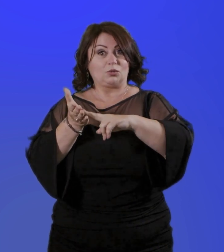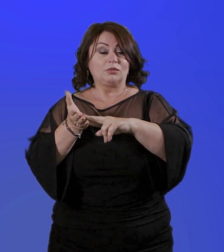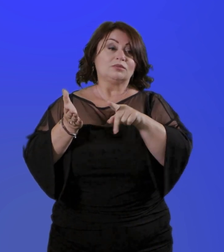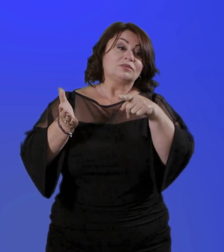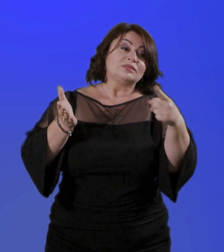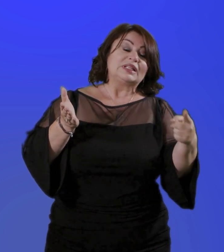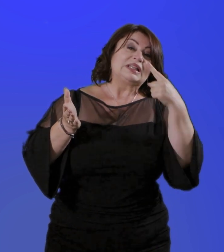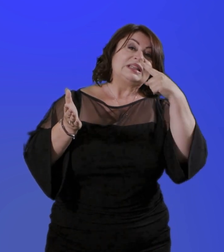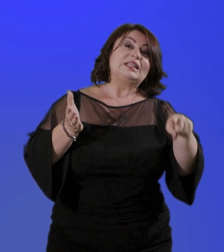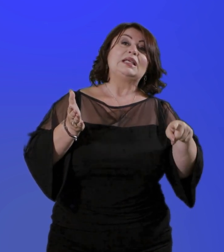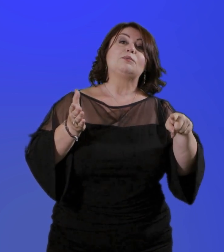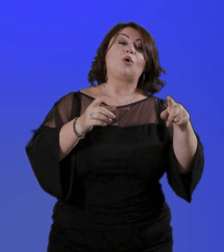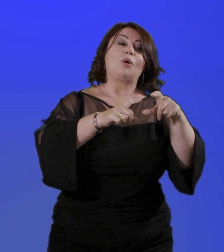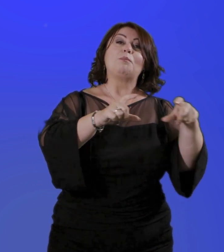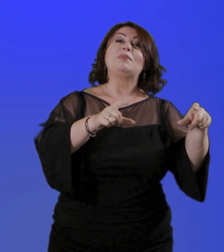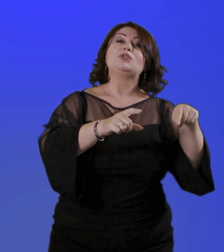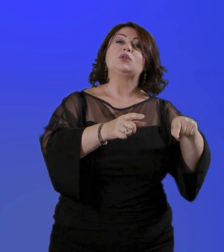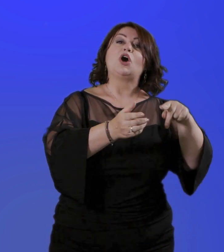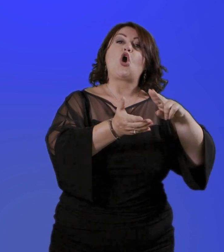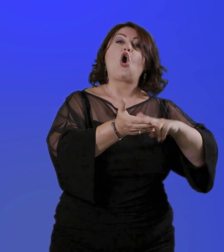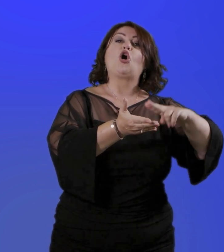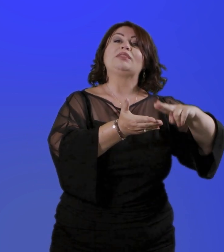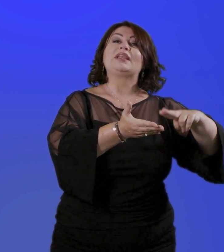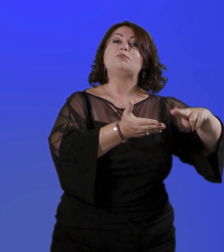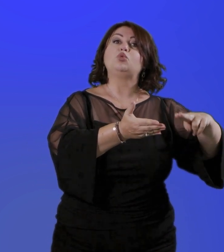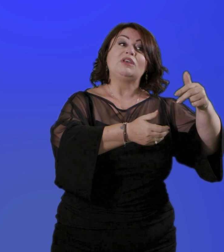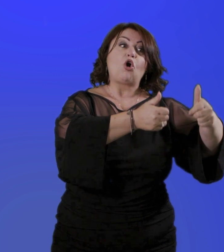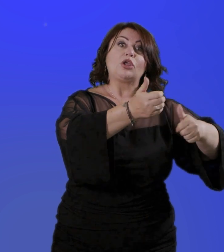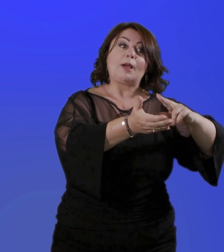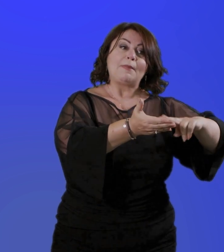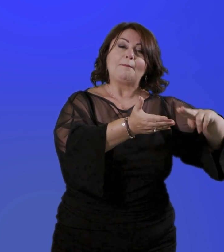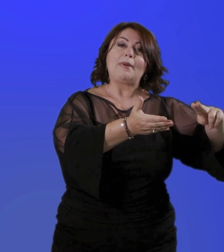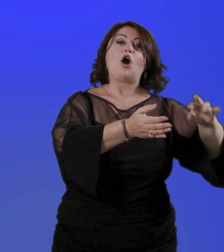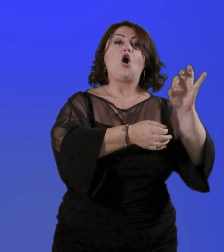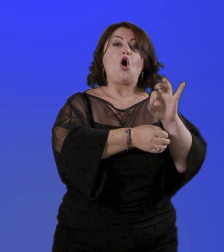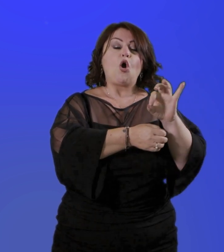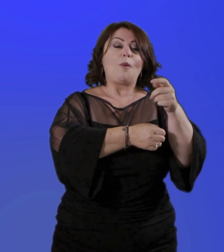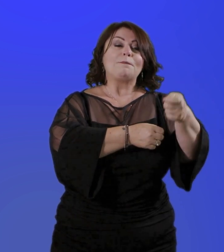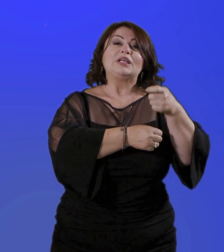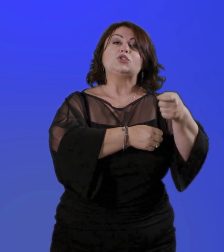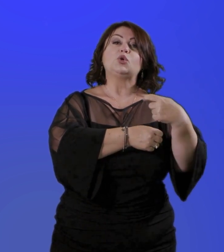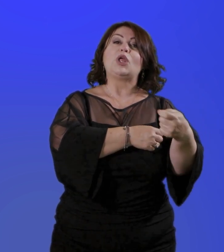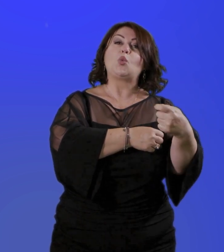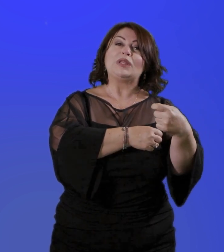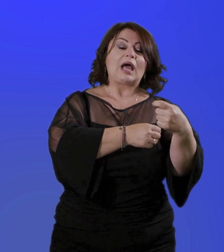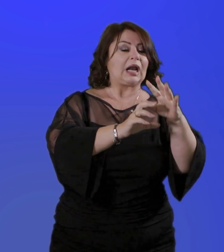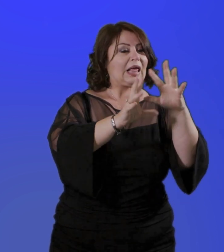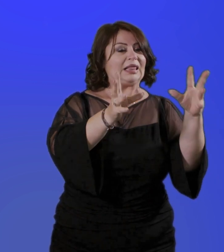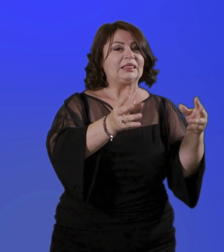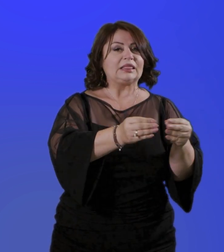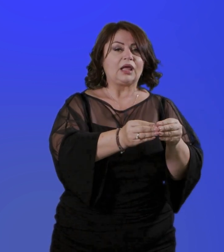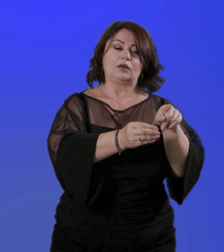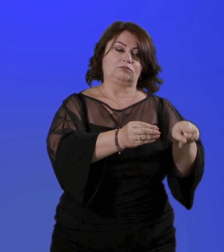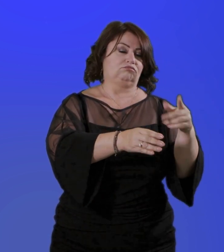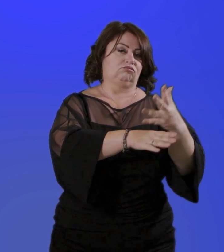rilevanza nel calcolo della quota di pensione contributiva o della pensione da liquidare interamente con il sistema